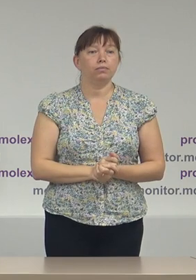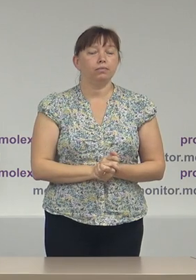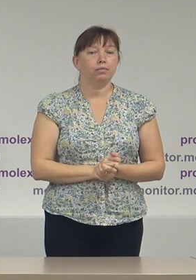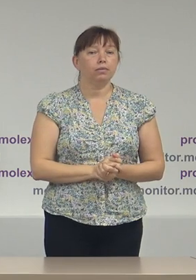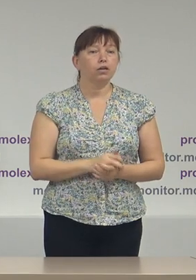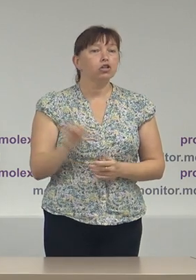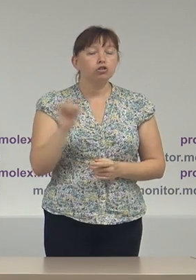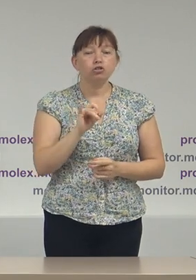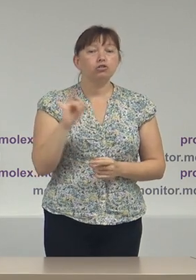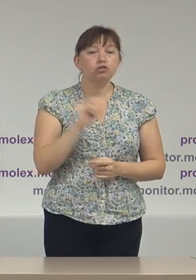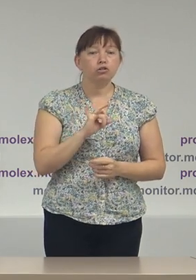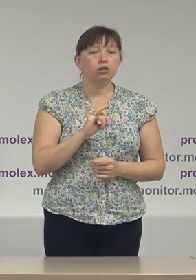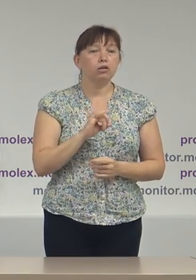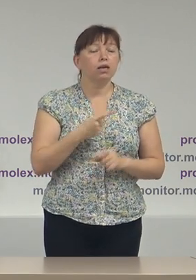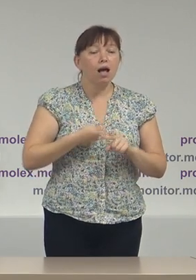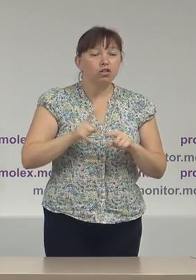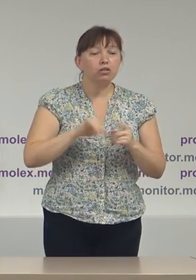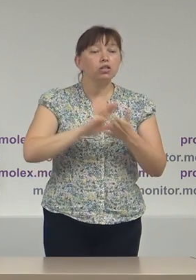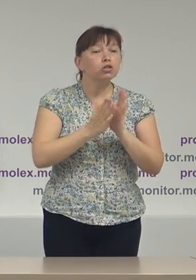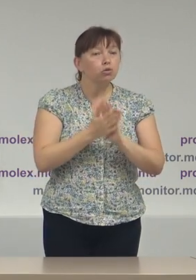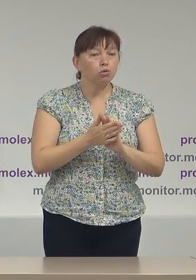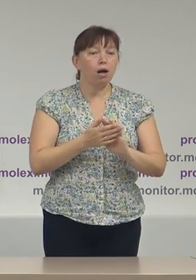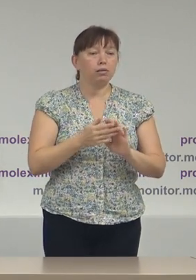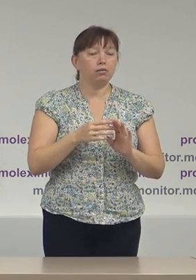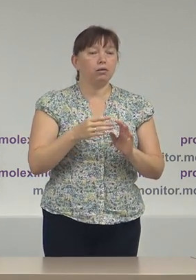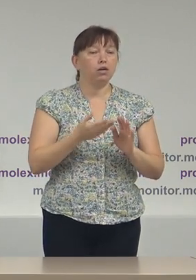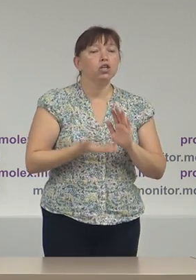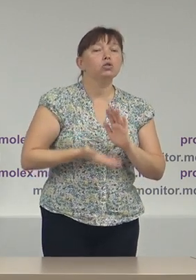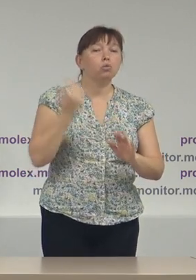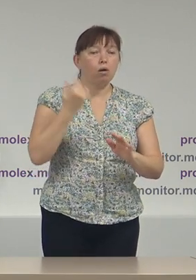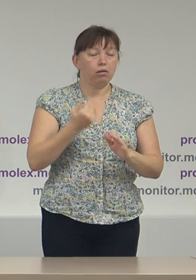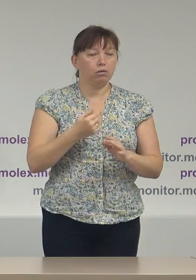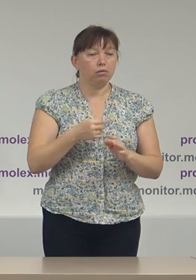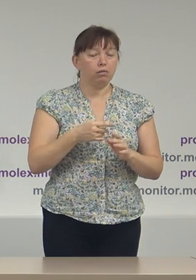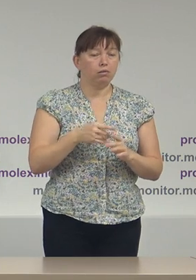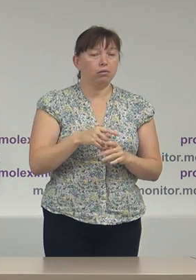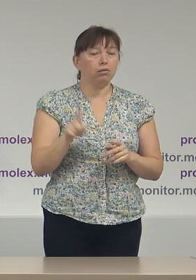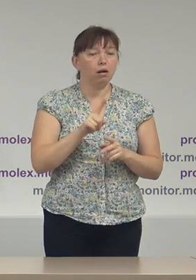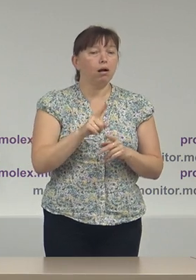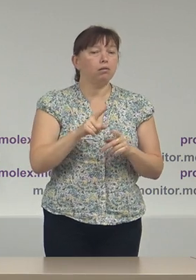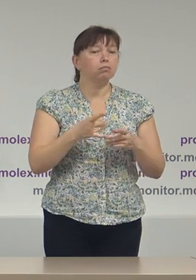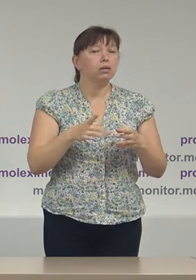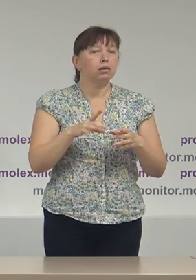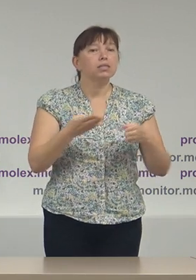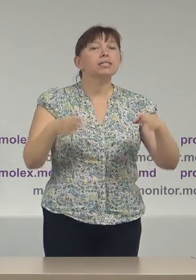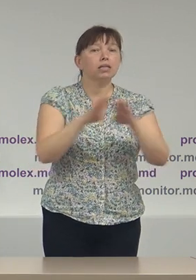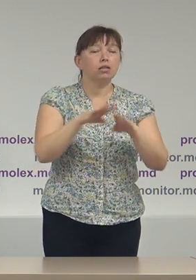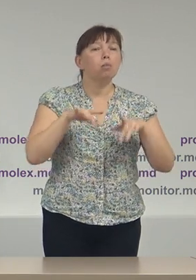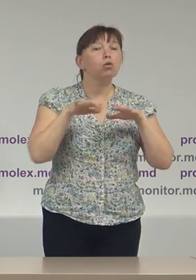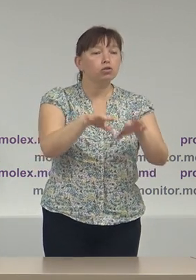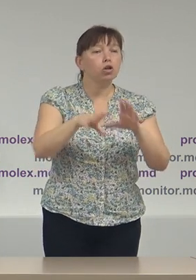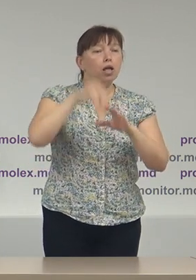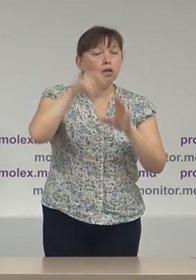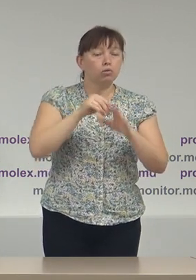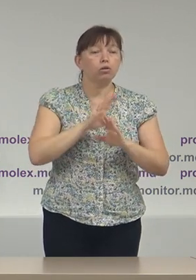Și să nu ies aceste situații după procesul electoral sau după încheierea procesului electoral. Și, în